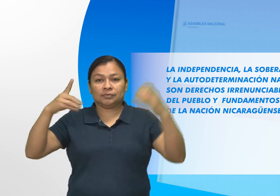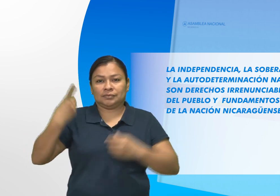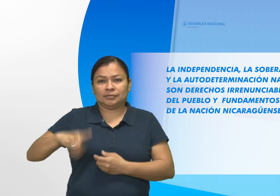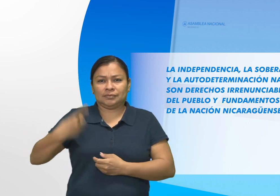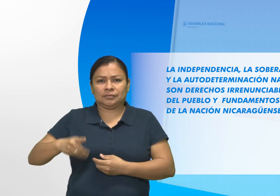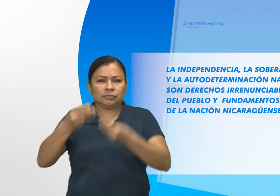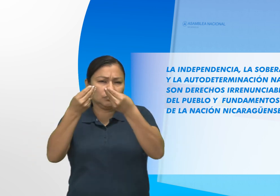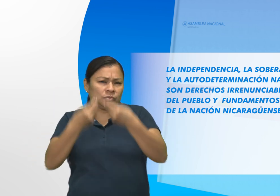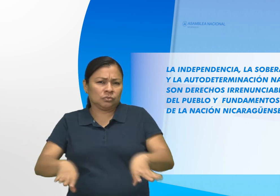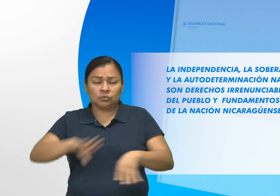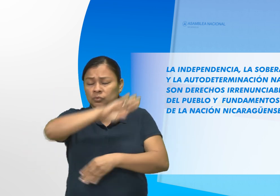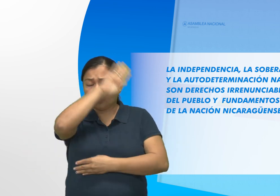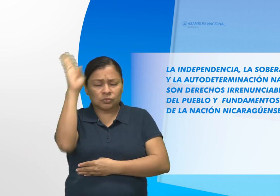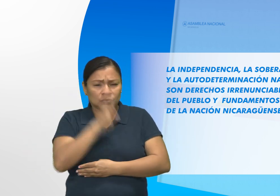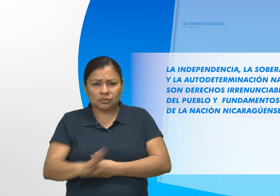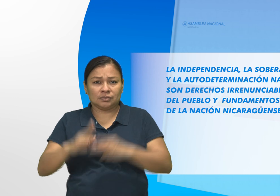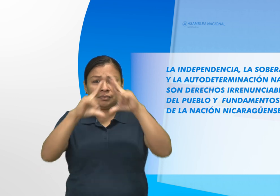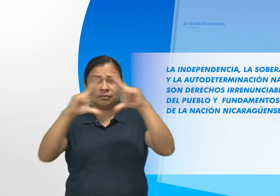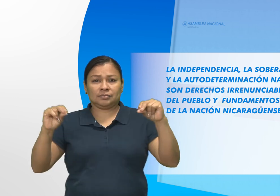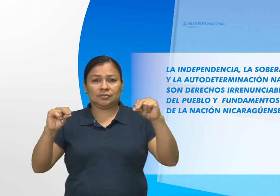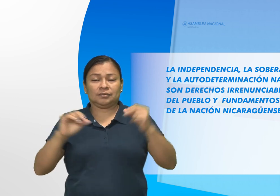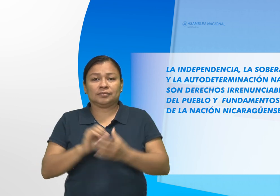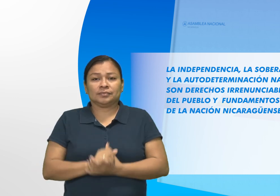fundamentos de la nación nicaragüense.